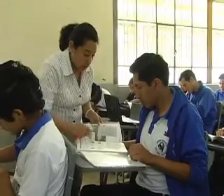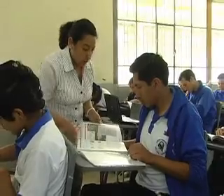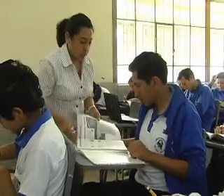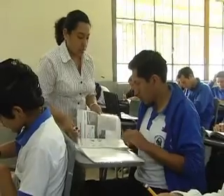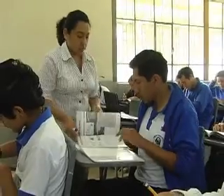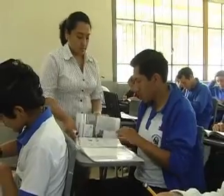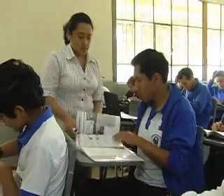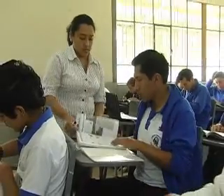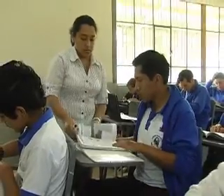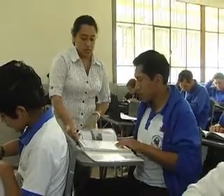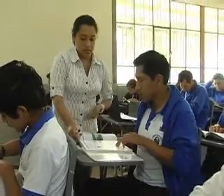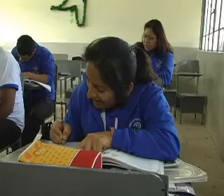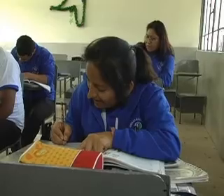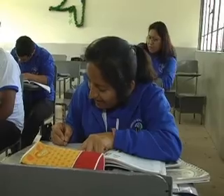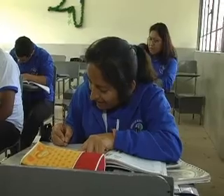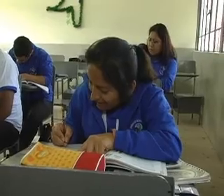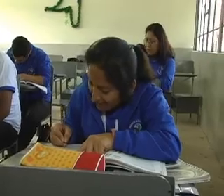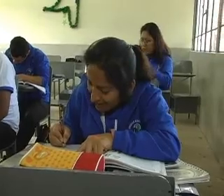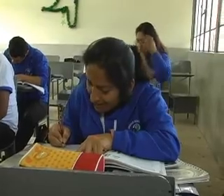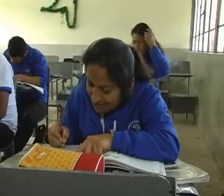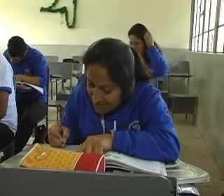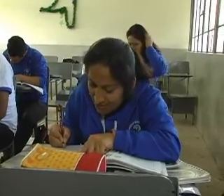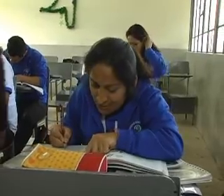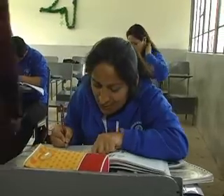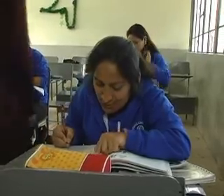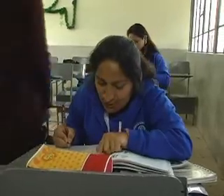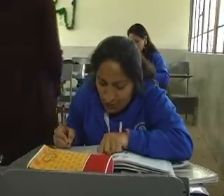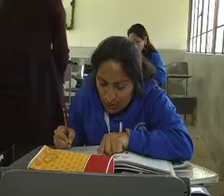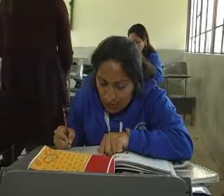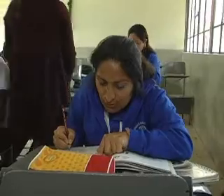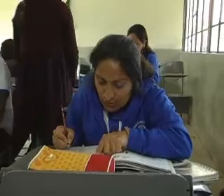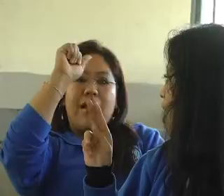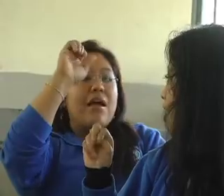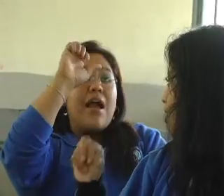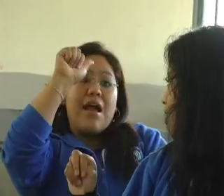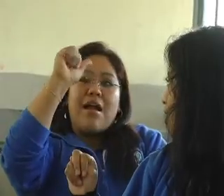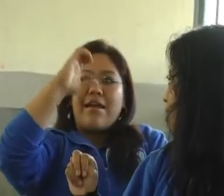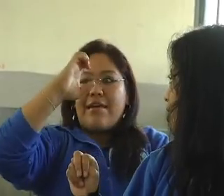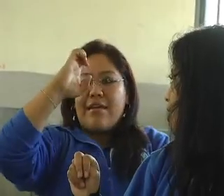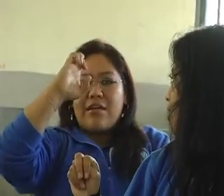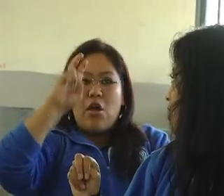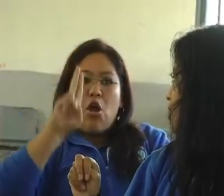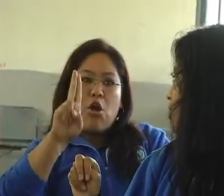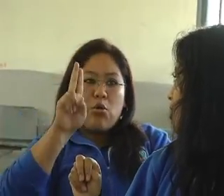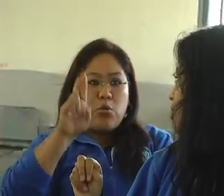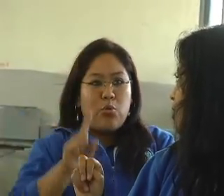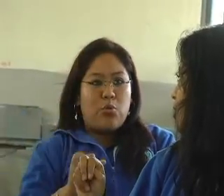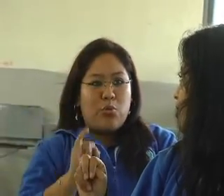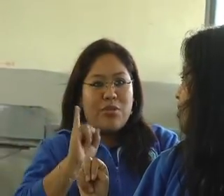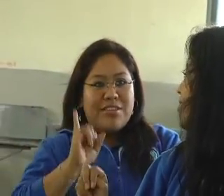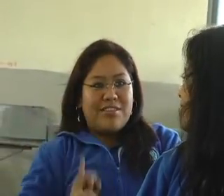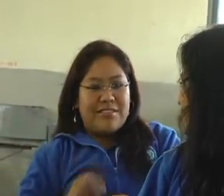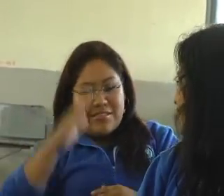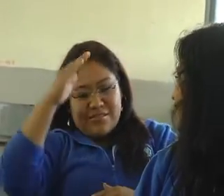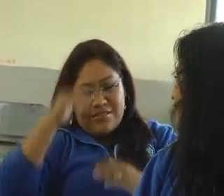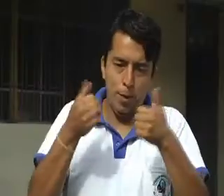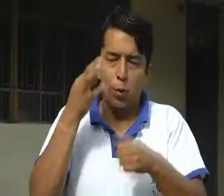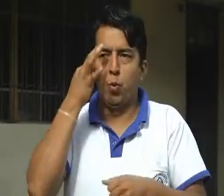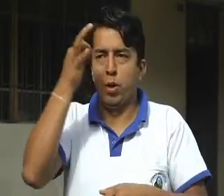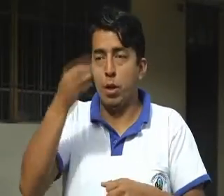discapacidad auditiva y que la inserción debe ser integral. Ellos demuestran ser jóvenes luchadores y emprendedores. Esperamos